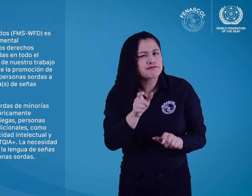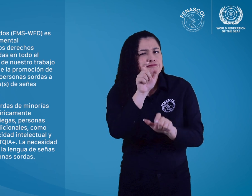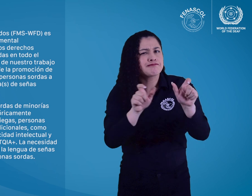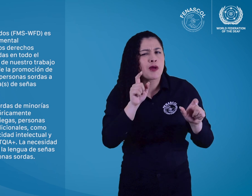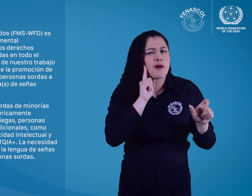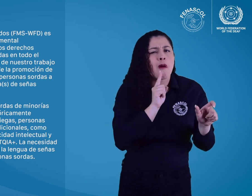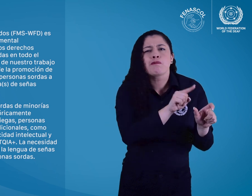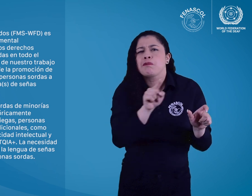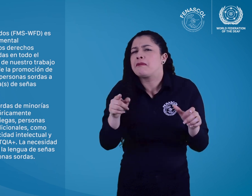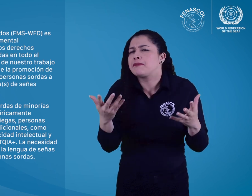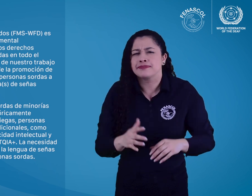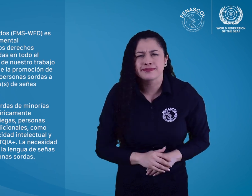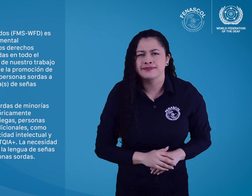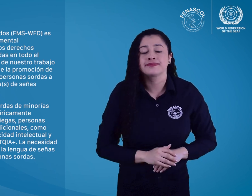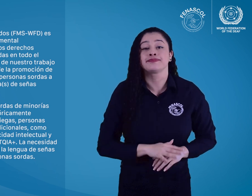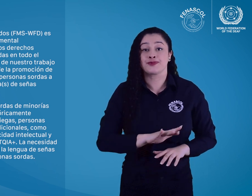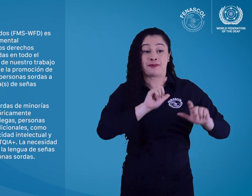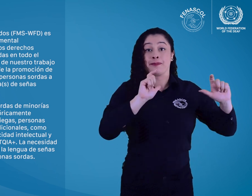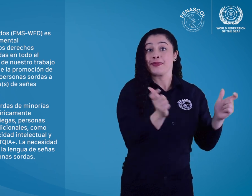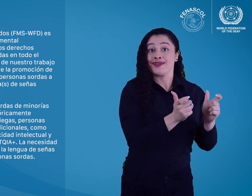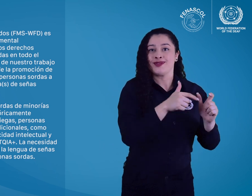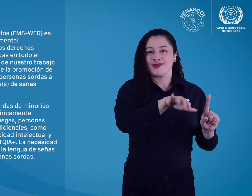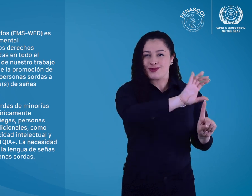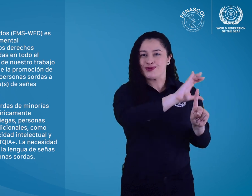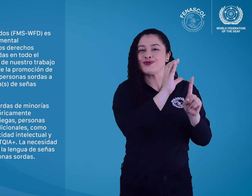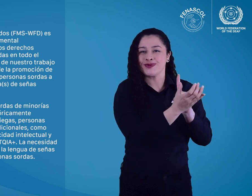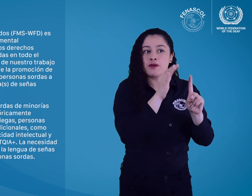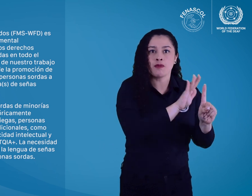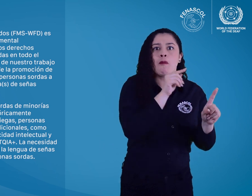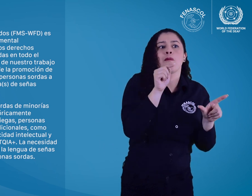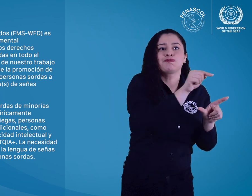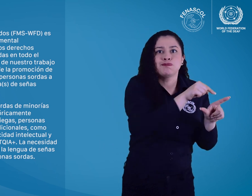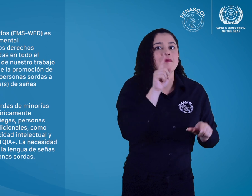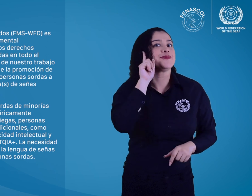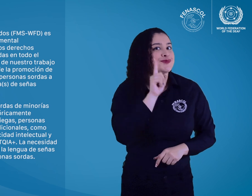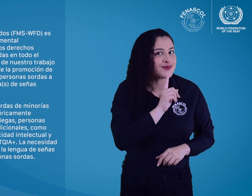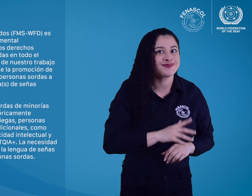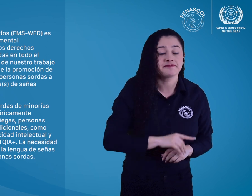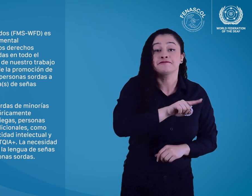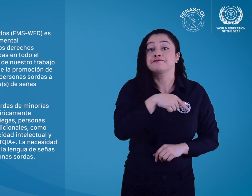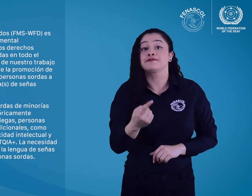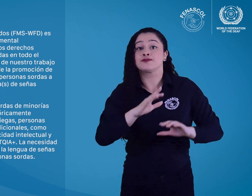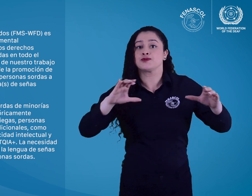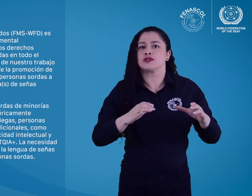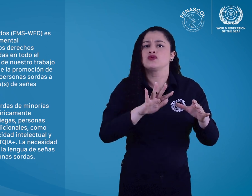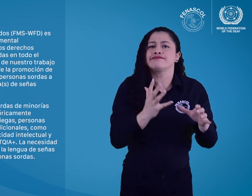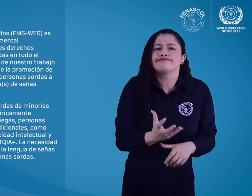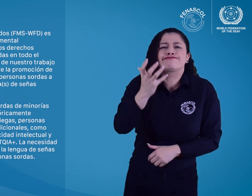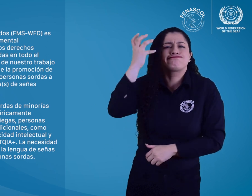Esto incluye a las personas sordas de minorías culturales, comunidades